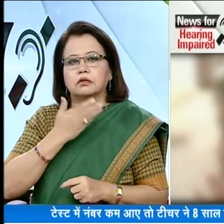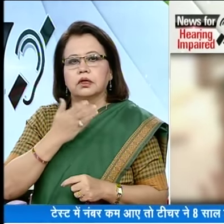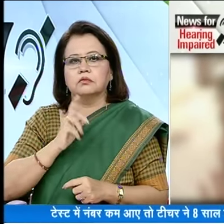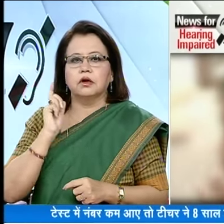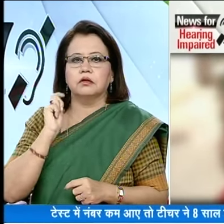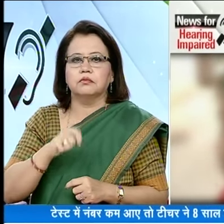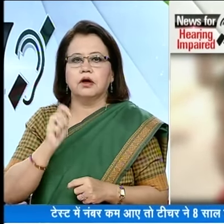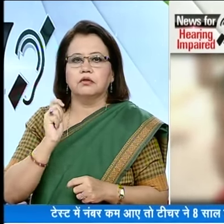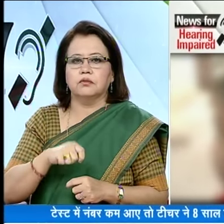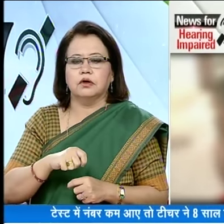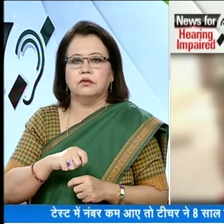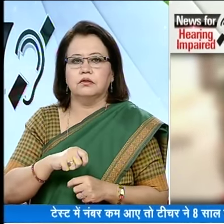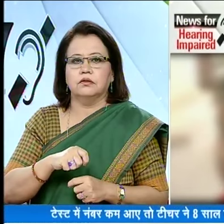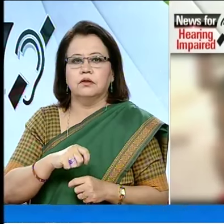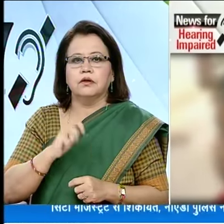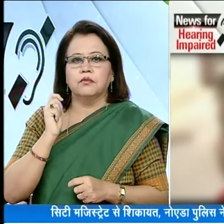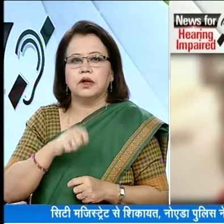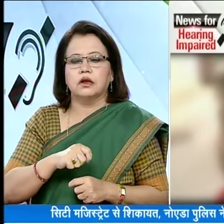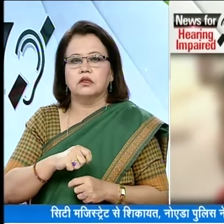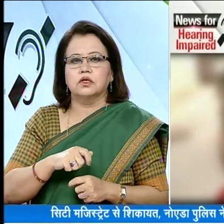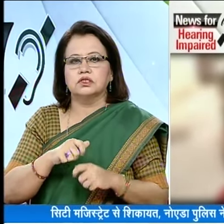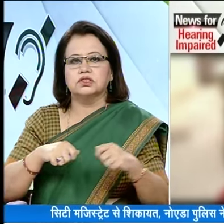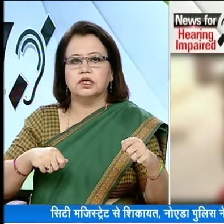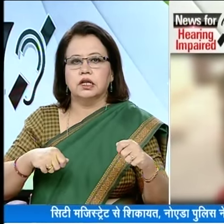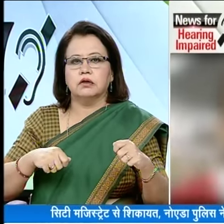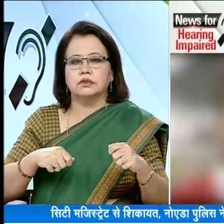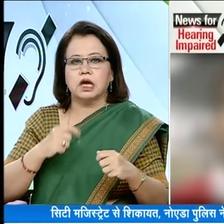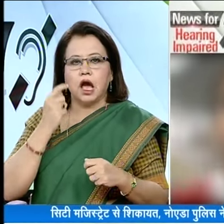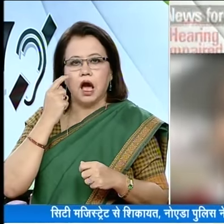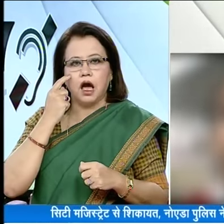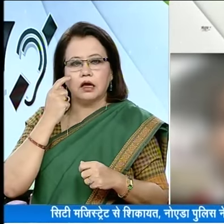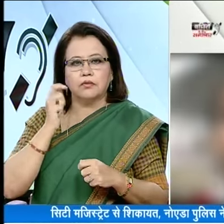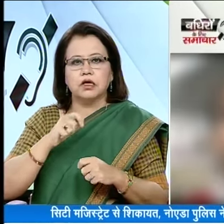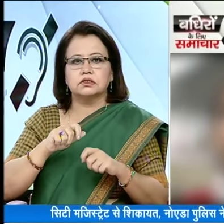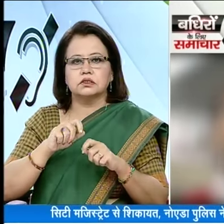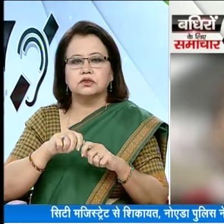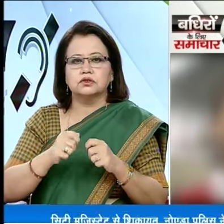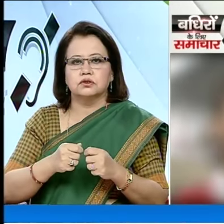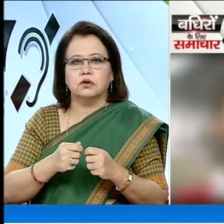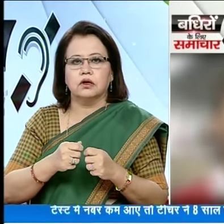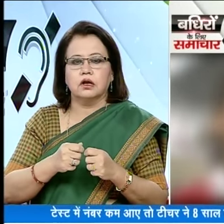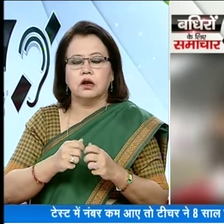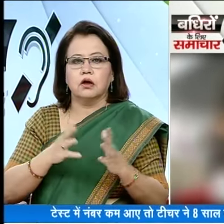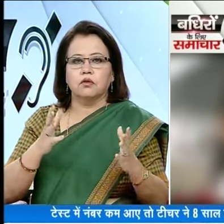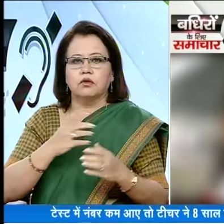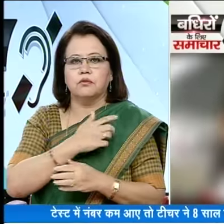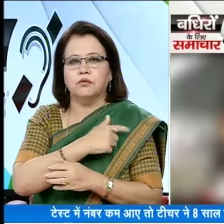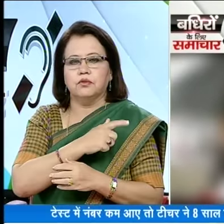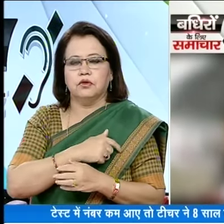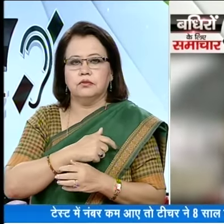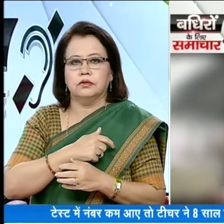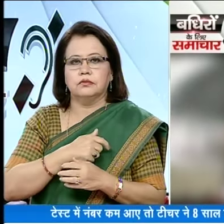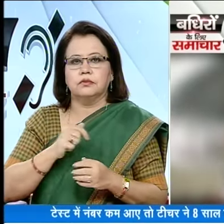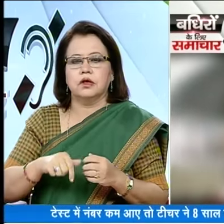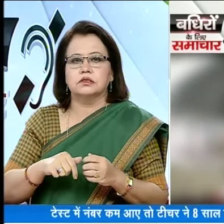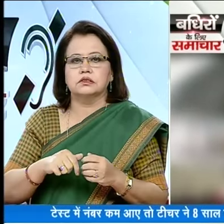बात बात पर बच्चों को पीठती है पिठाई के दौरान छड़ी बच्चों की आँख के पास जाकर लगी और गंभीर चोटा गई